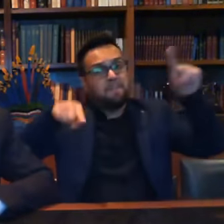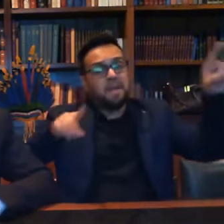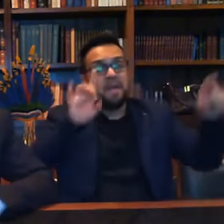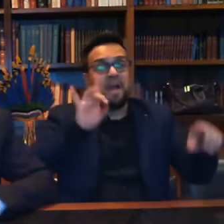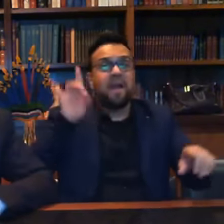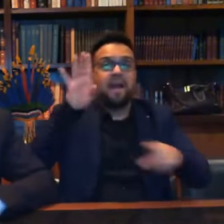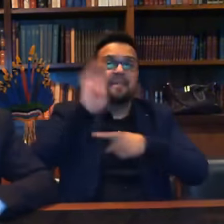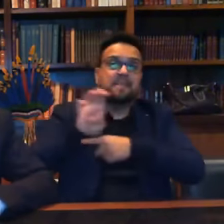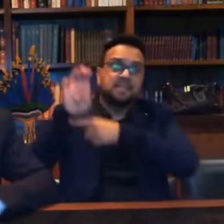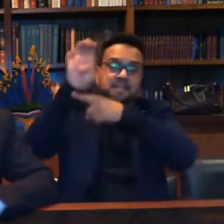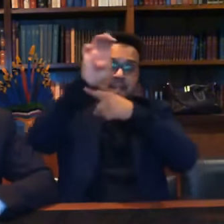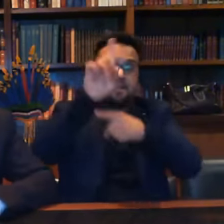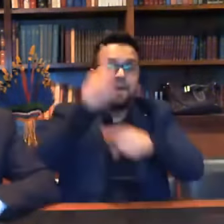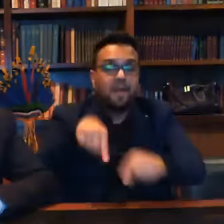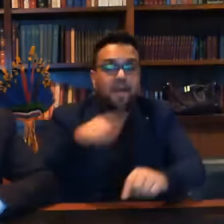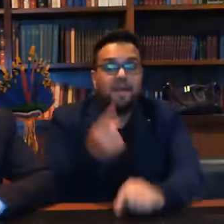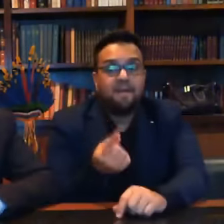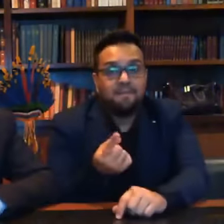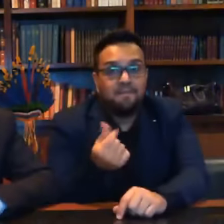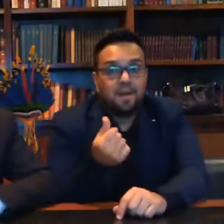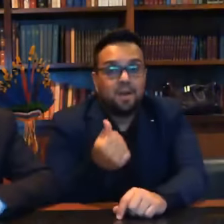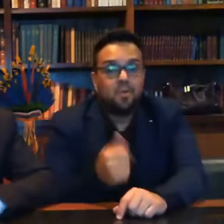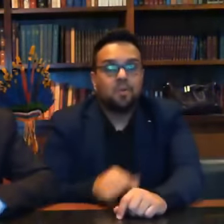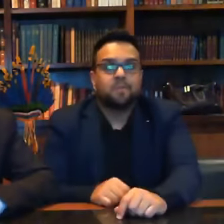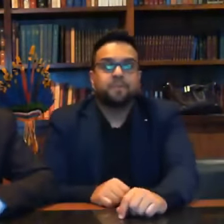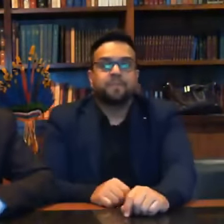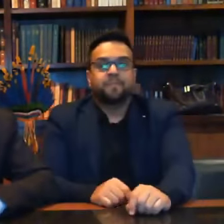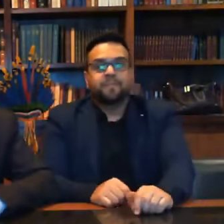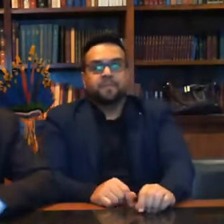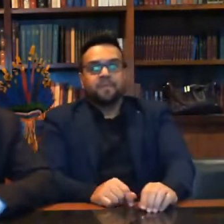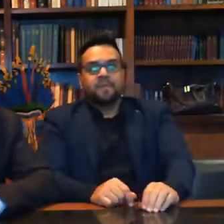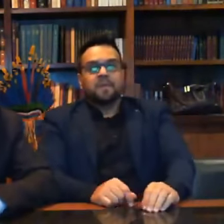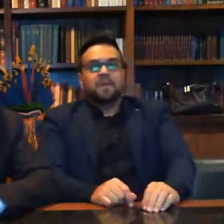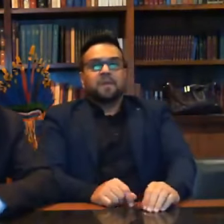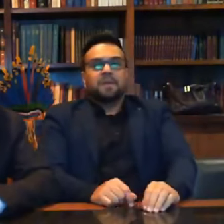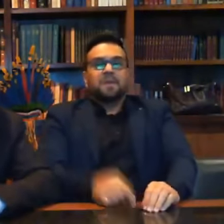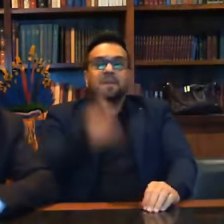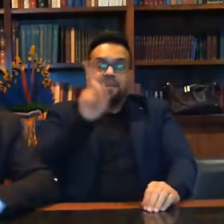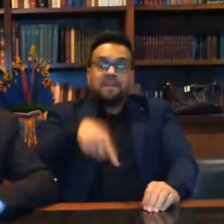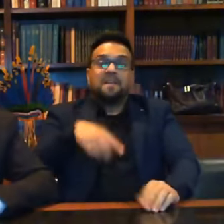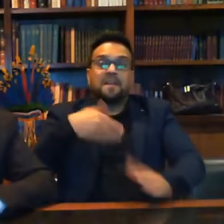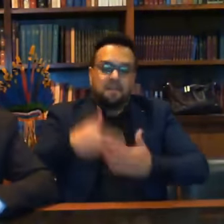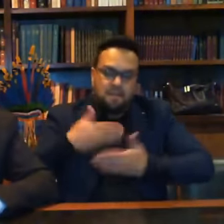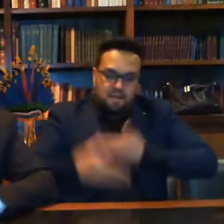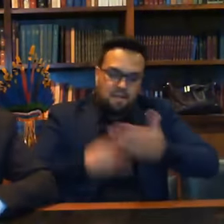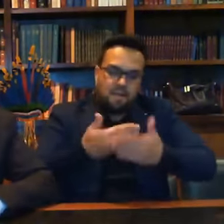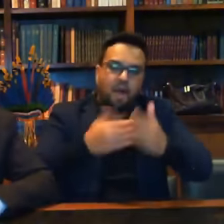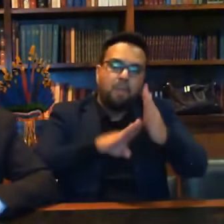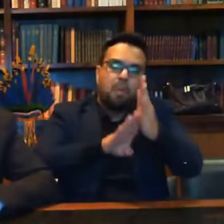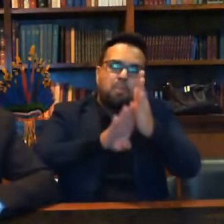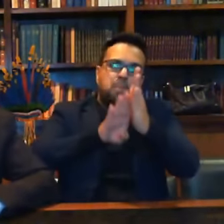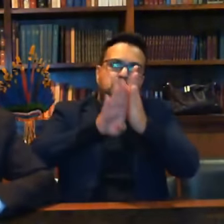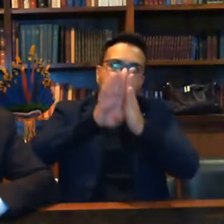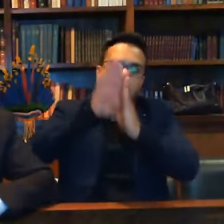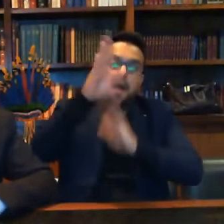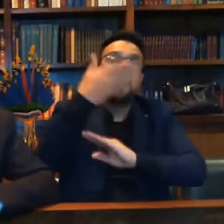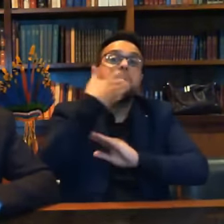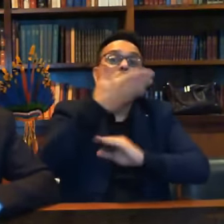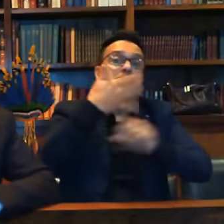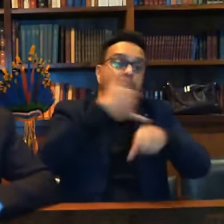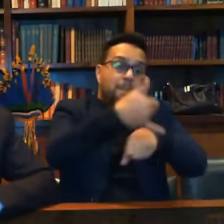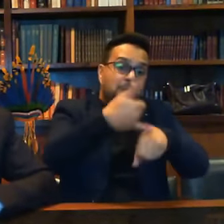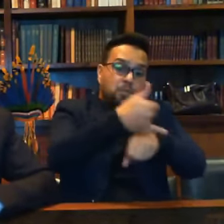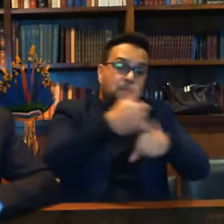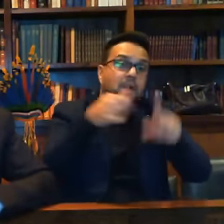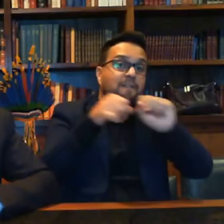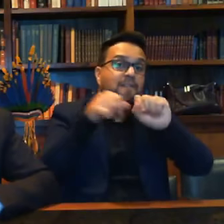valor que é em cima de um percentual que vem crescendo nominalmente. Pedir para a Petrobras fazer esse cálculo